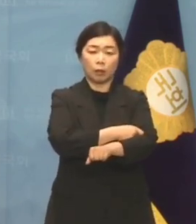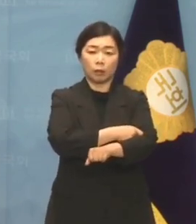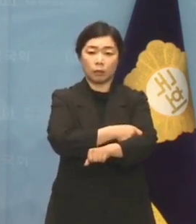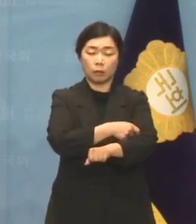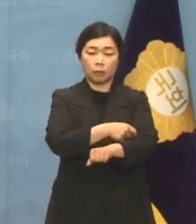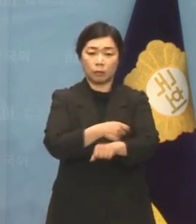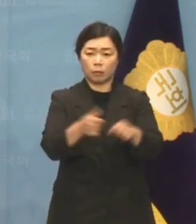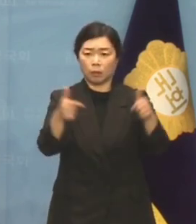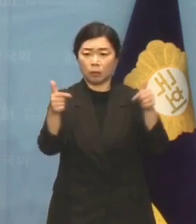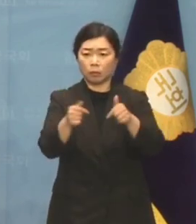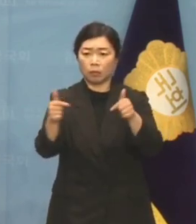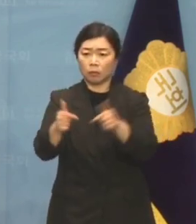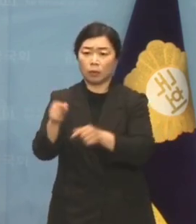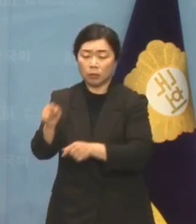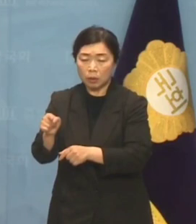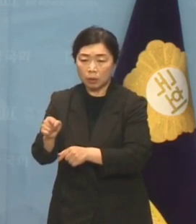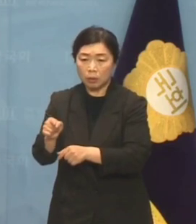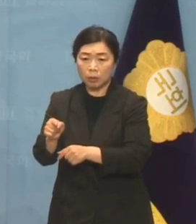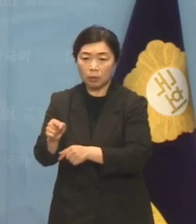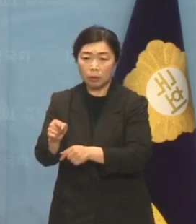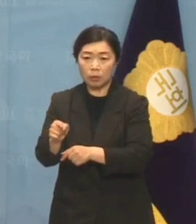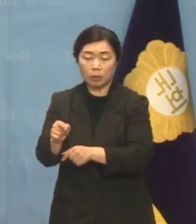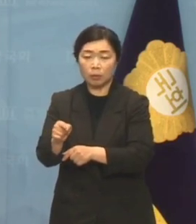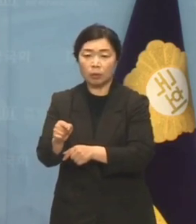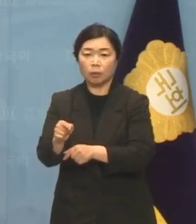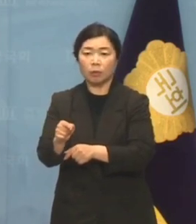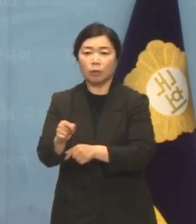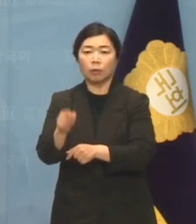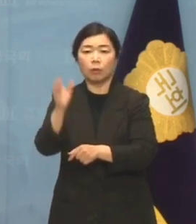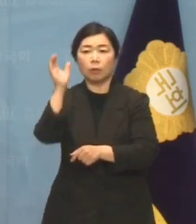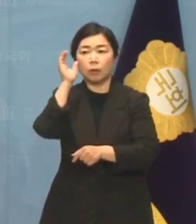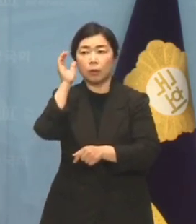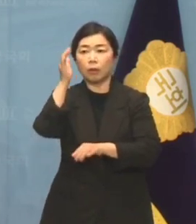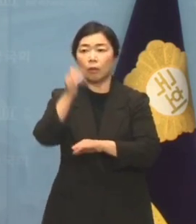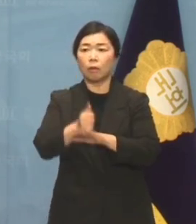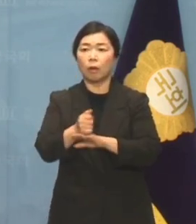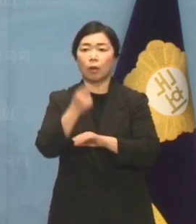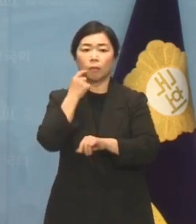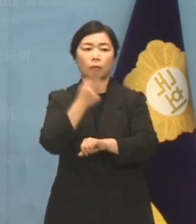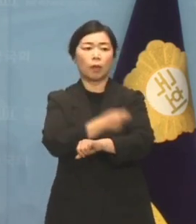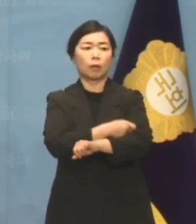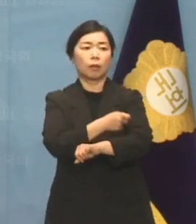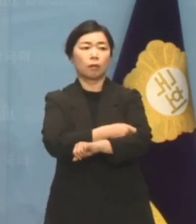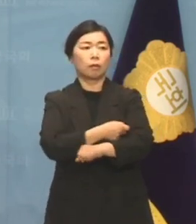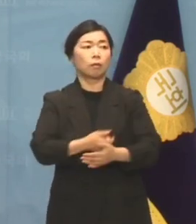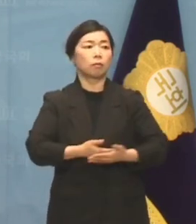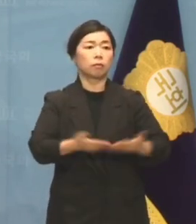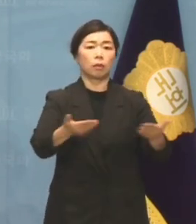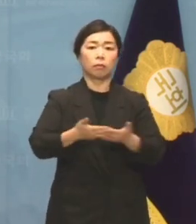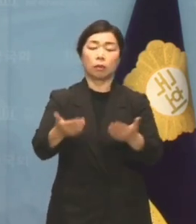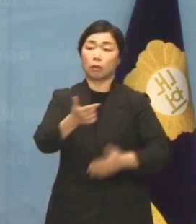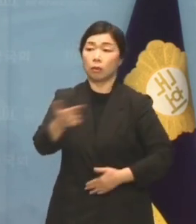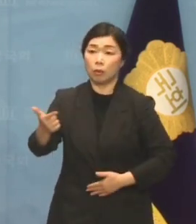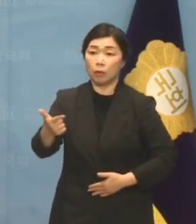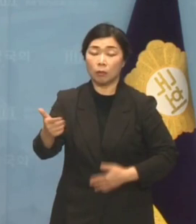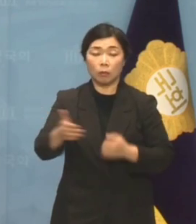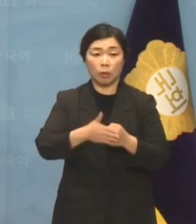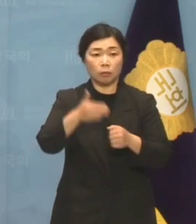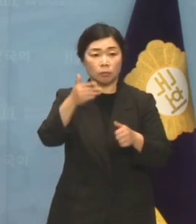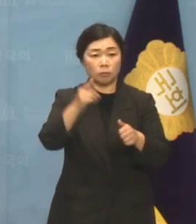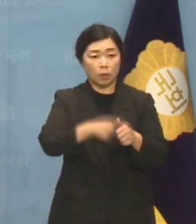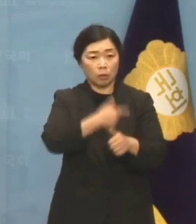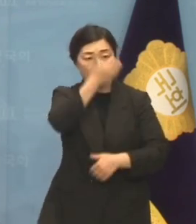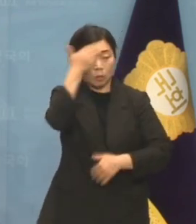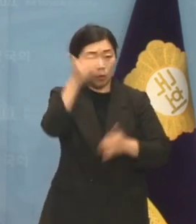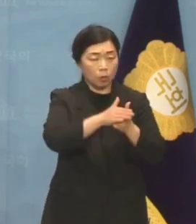약화시켰습니다. 그 결과가 어떻습니까? 마약이 일상 속에 파고들어 우리 청소년들까지